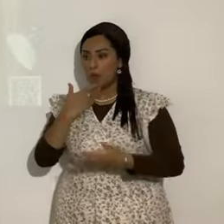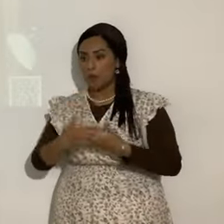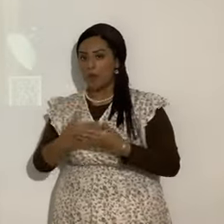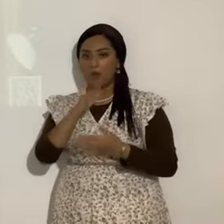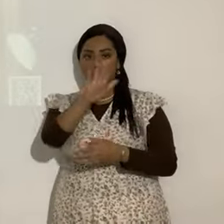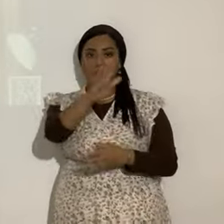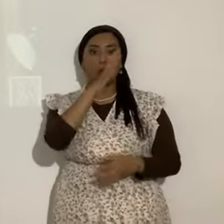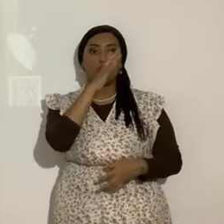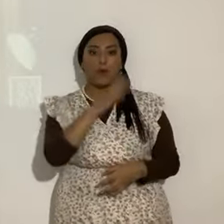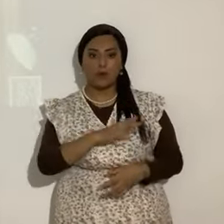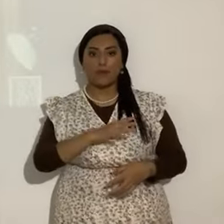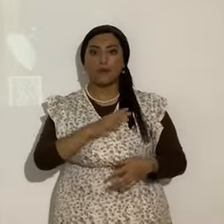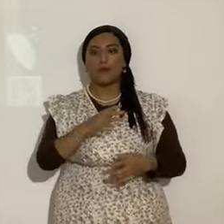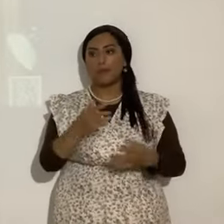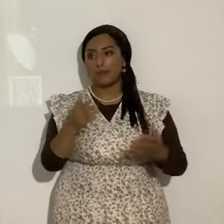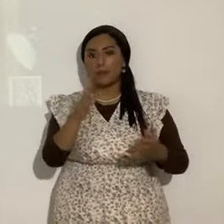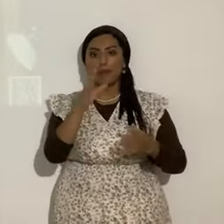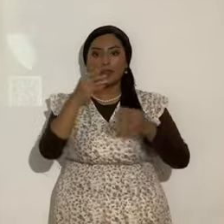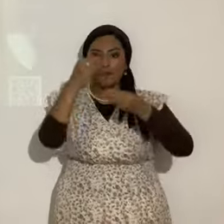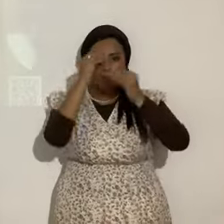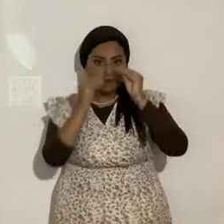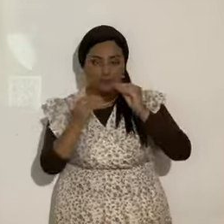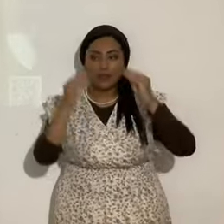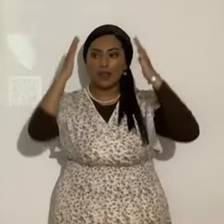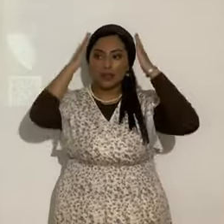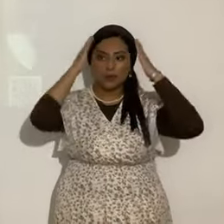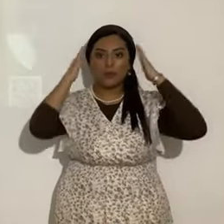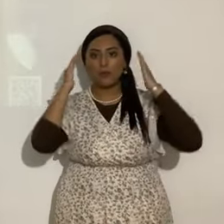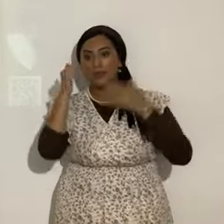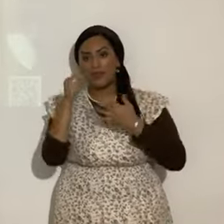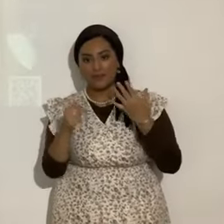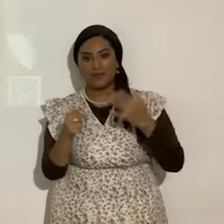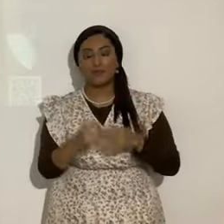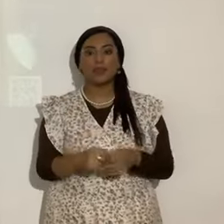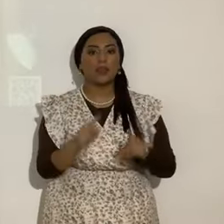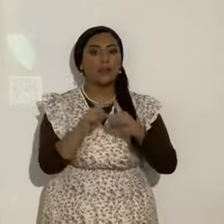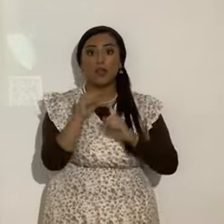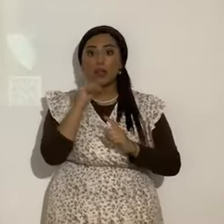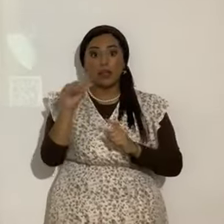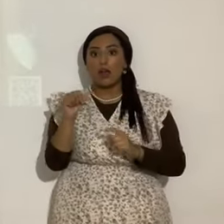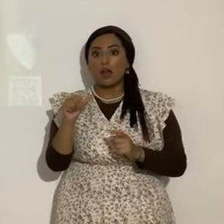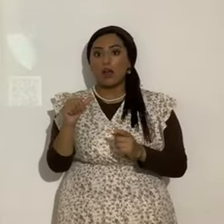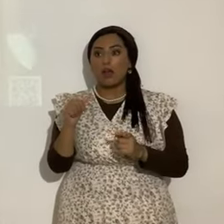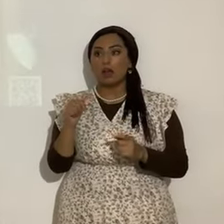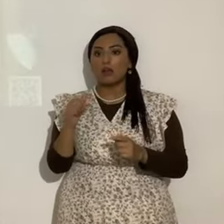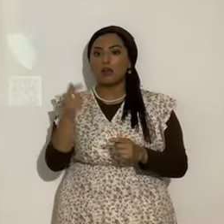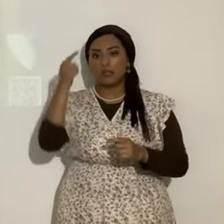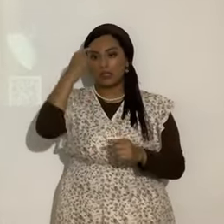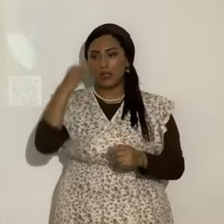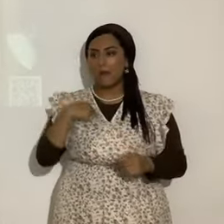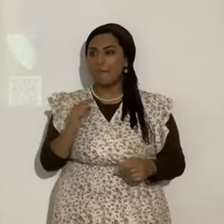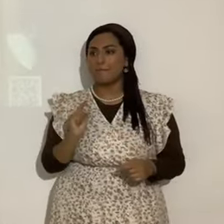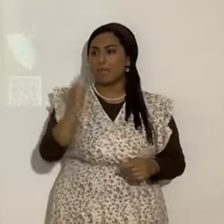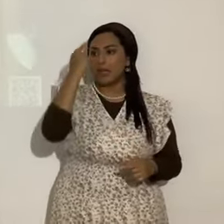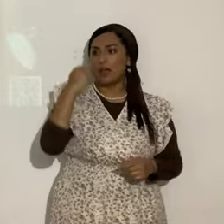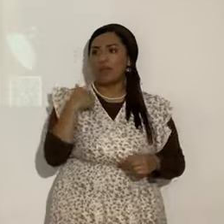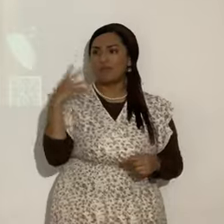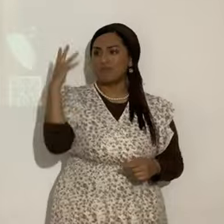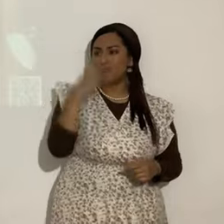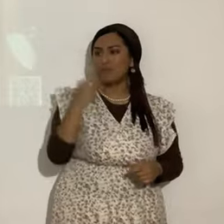mujercitas pues con mayor razón y demás pero no idolatrarse no no idolatra tu cuerpo tu cara tu nariz tus